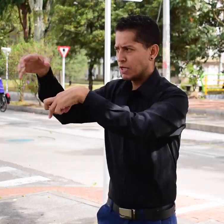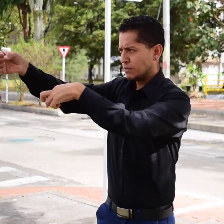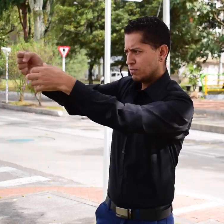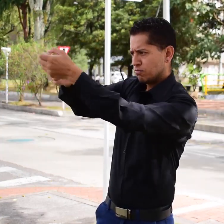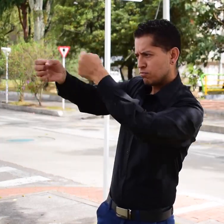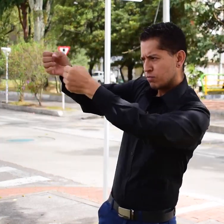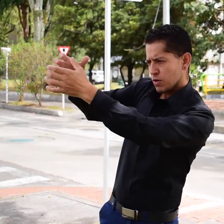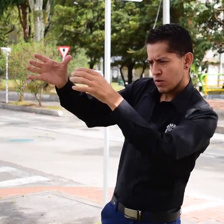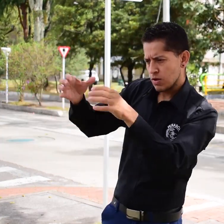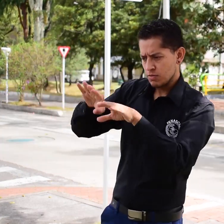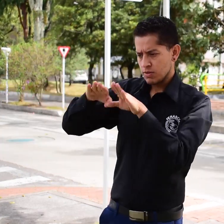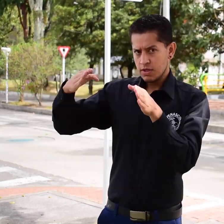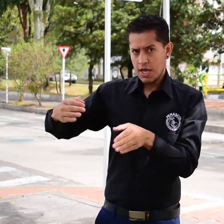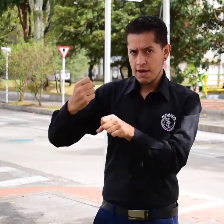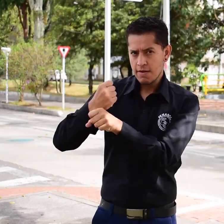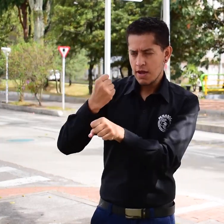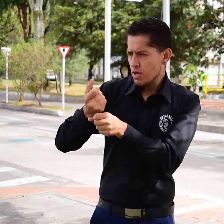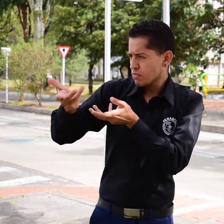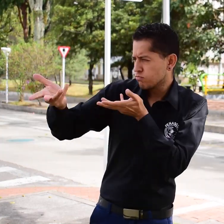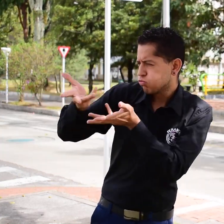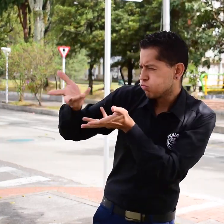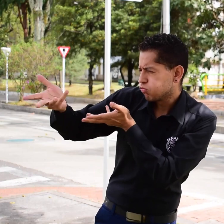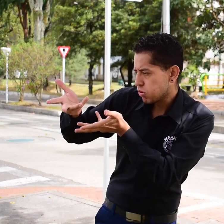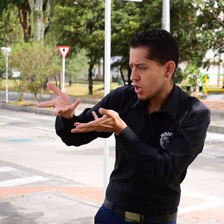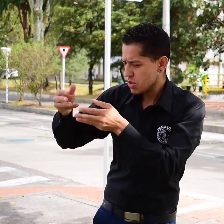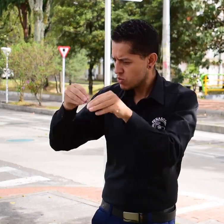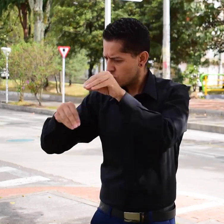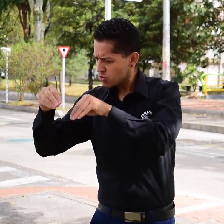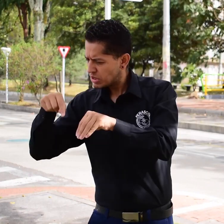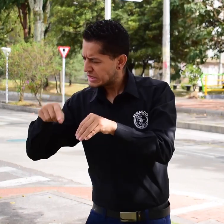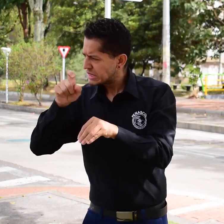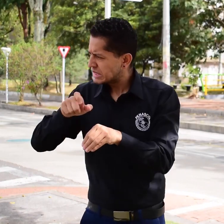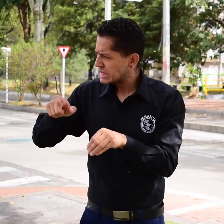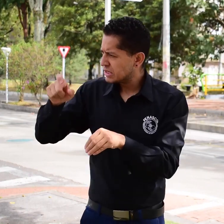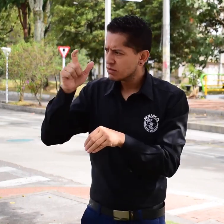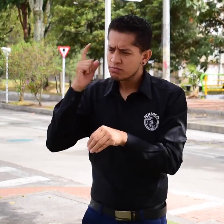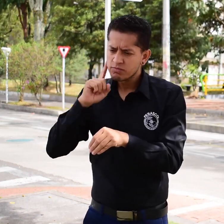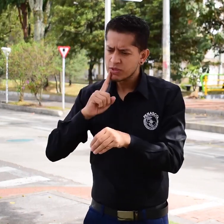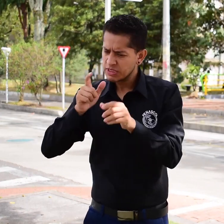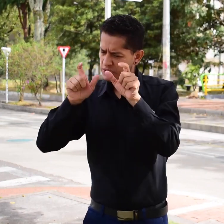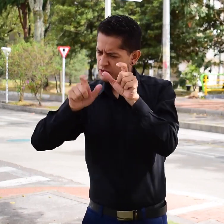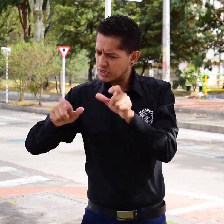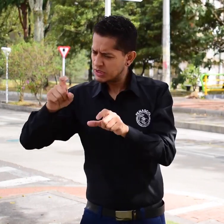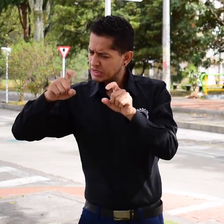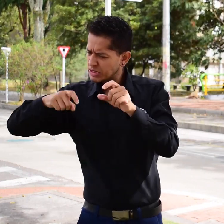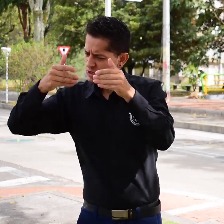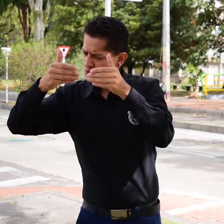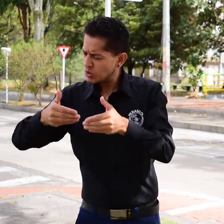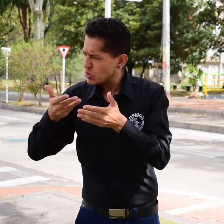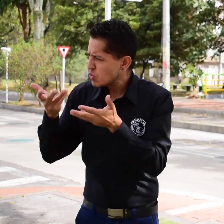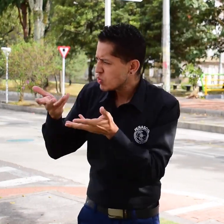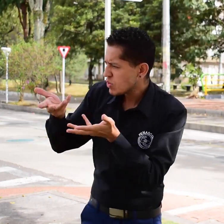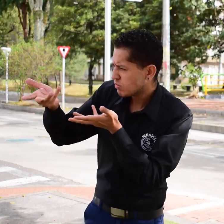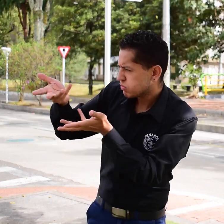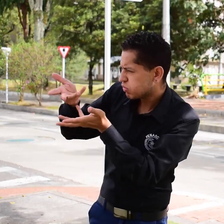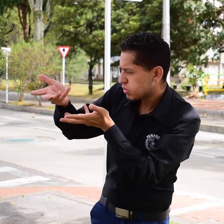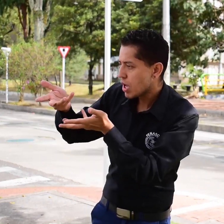llaman a profesionales para que en meses de trabajo se discutan los temas sobre discapacidad llegando a conclusiones acuerdos y